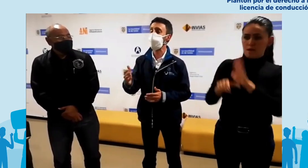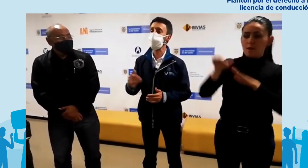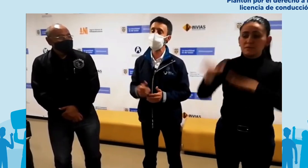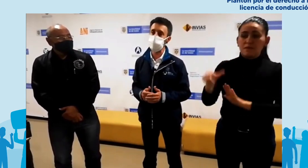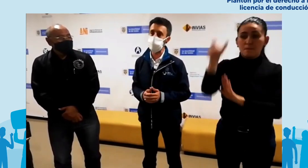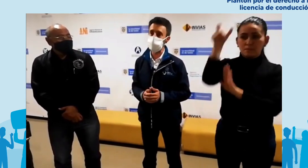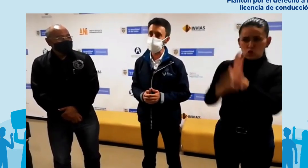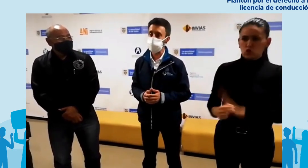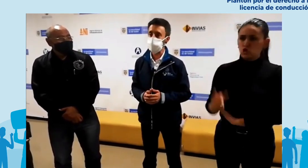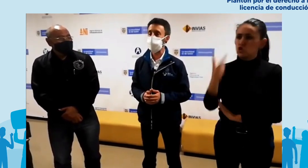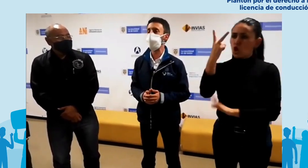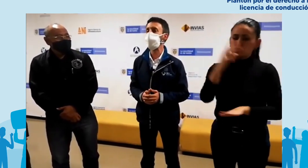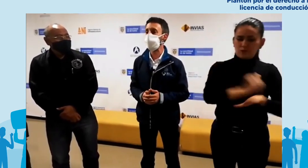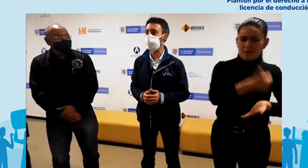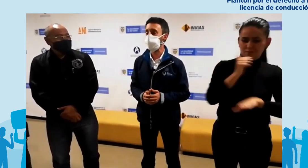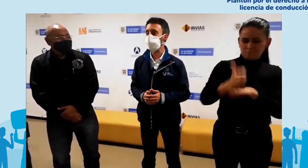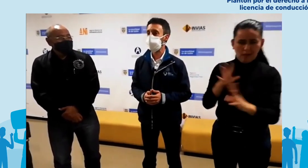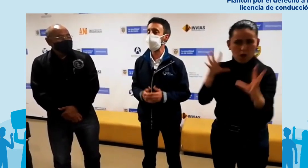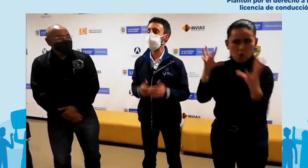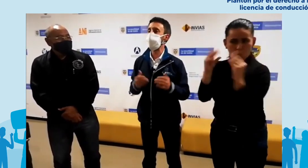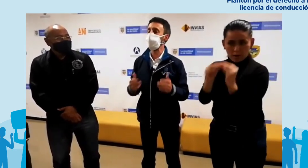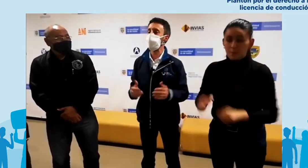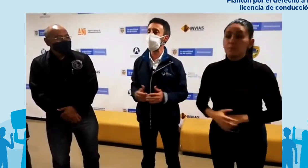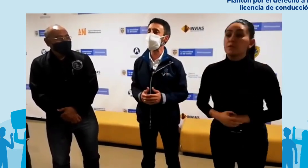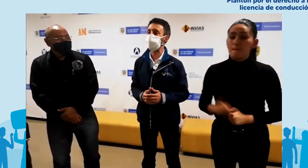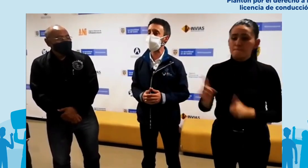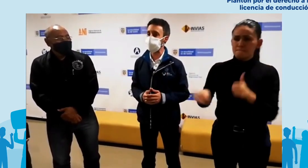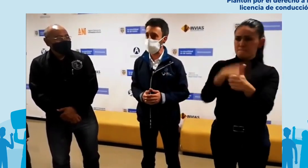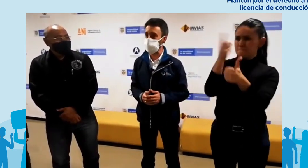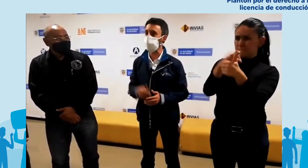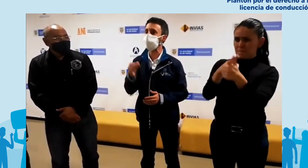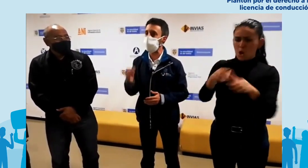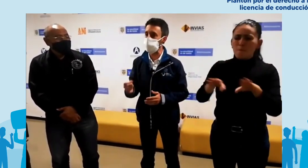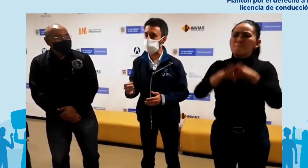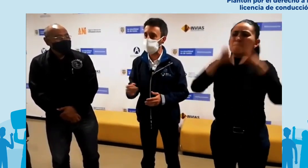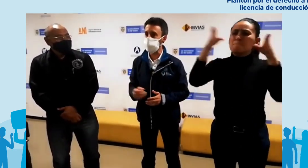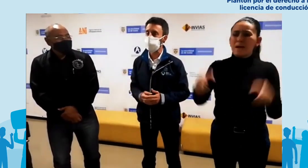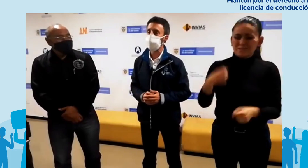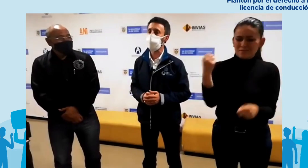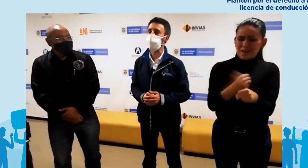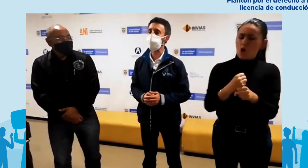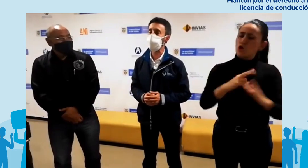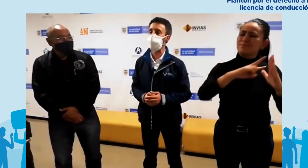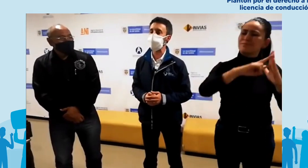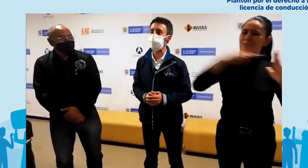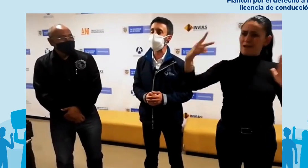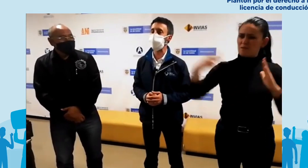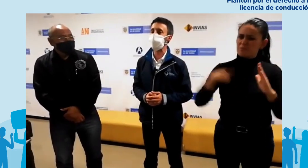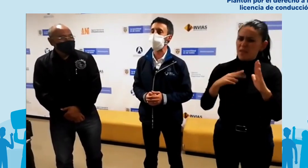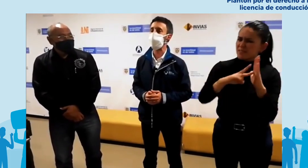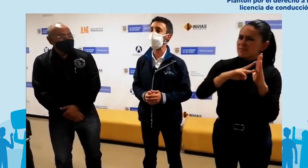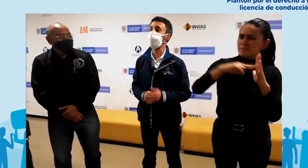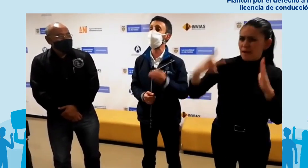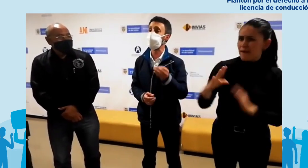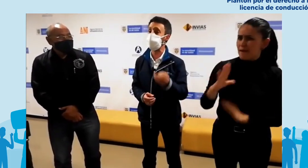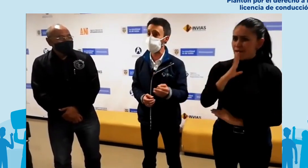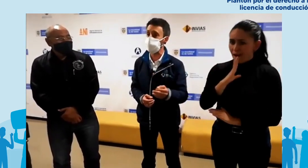dos tareas. La primera, generar una mesa de trabajo técnico con personas que que trabajen con la federación